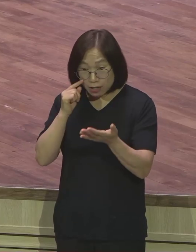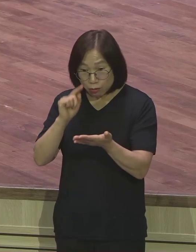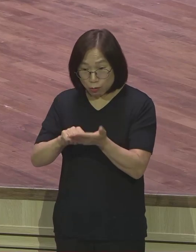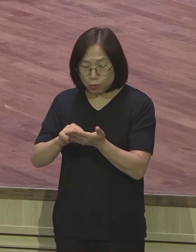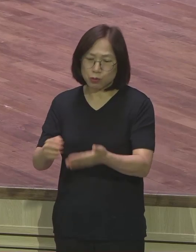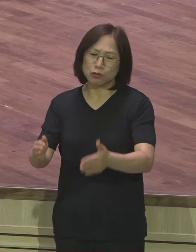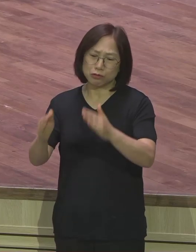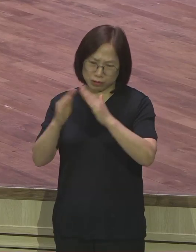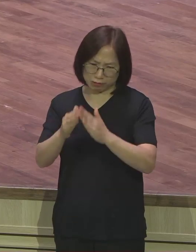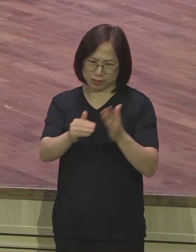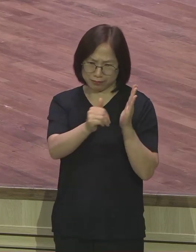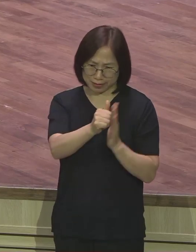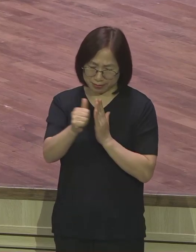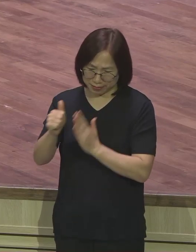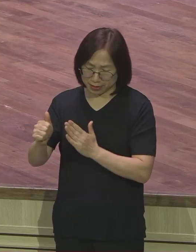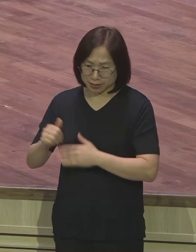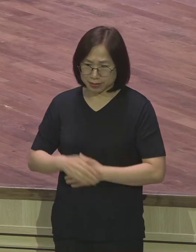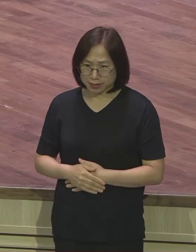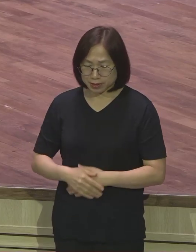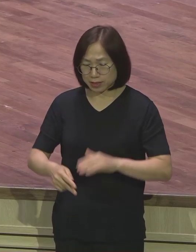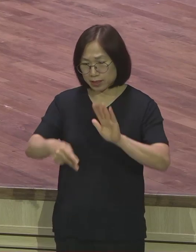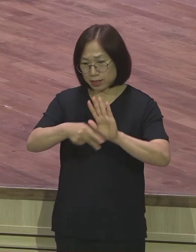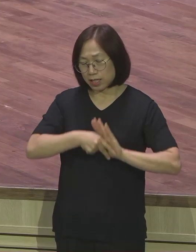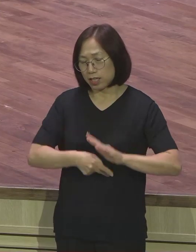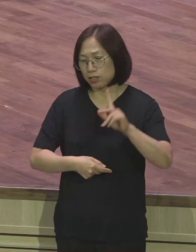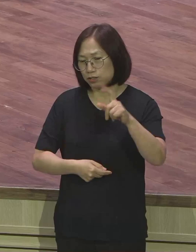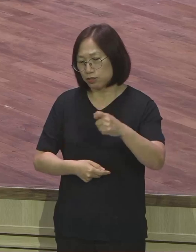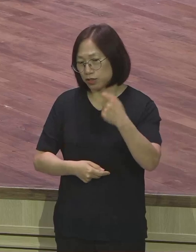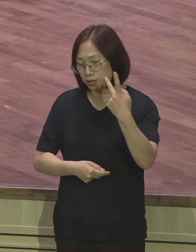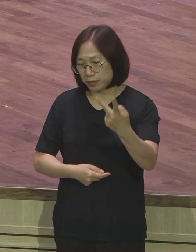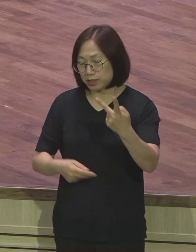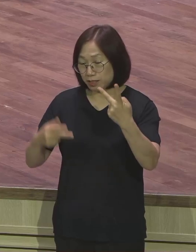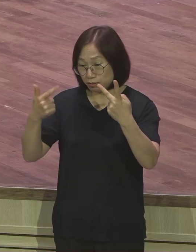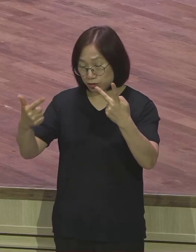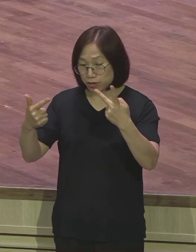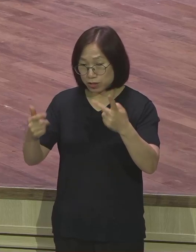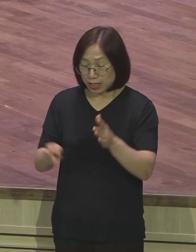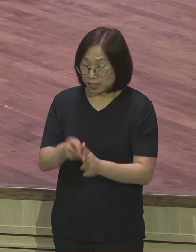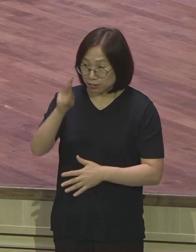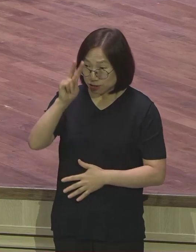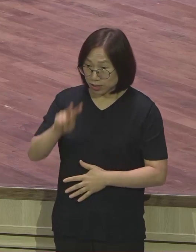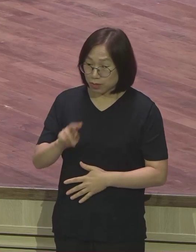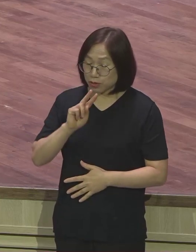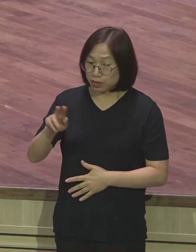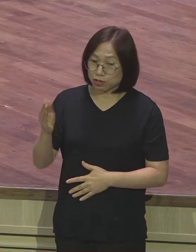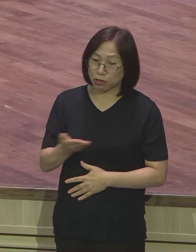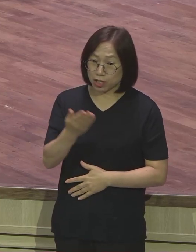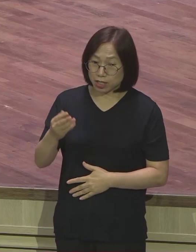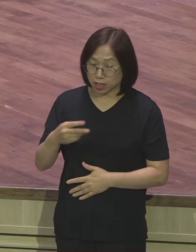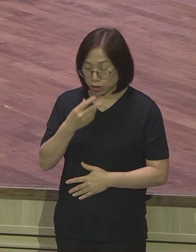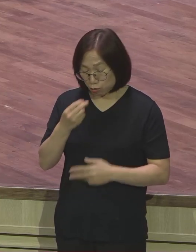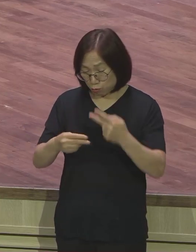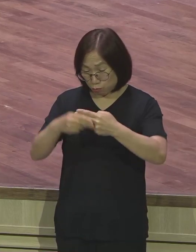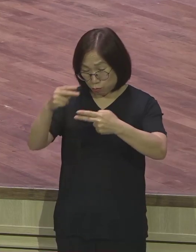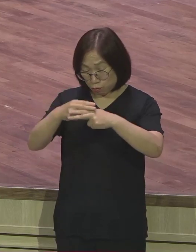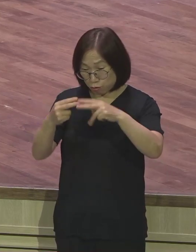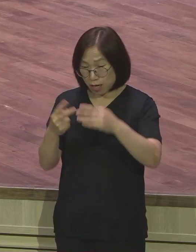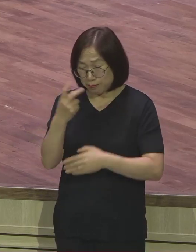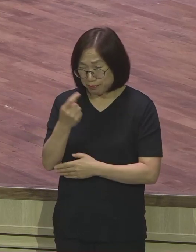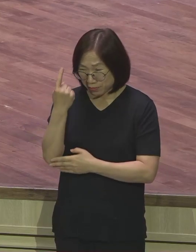바랍니다 2사 62장 6절에 보면 예루살렘이여 내가 너희 성벽 위에 파수꾼을 세우고 그들로 하여금 주야로